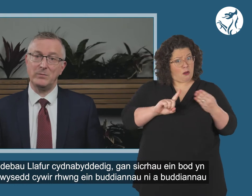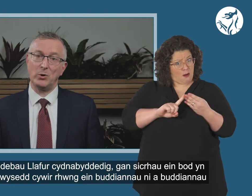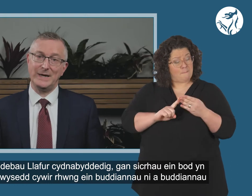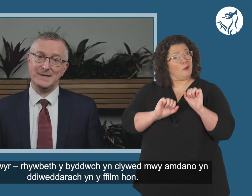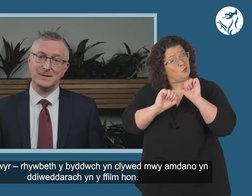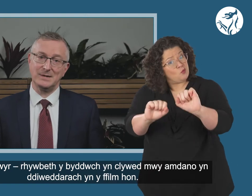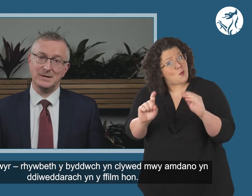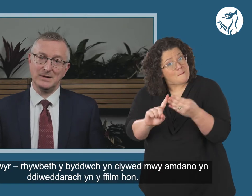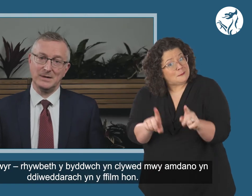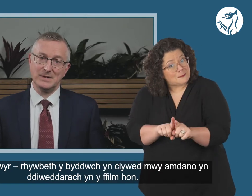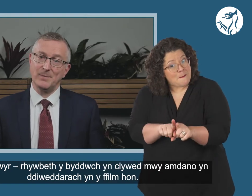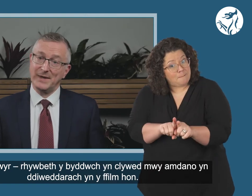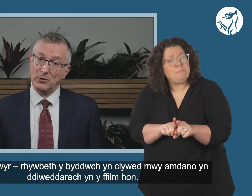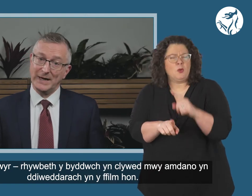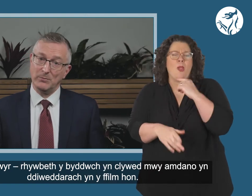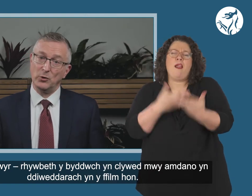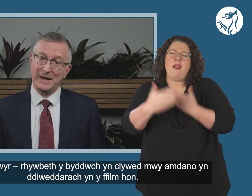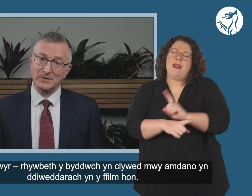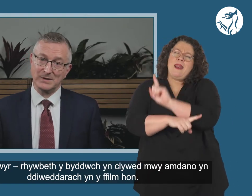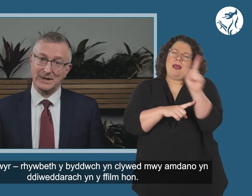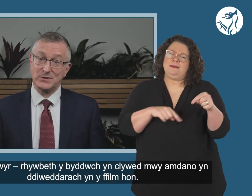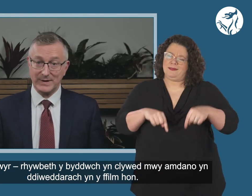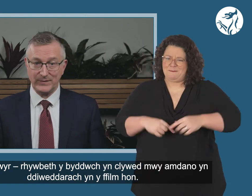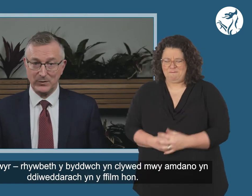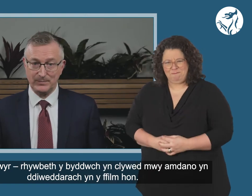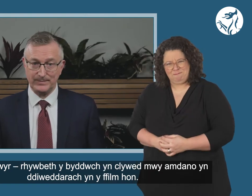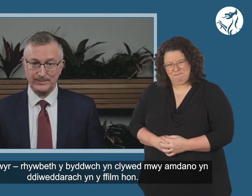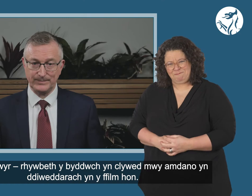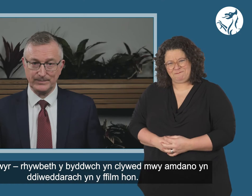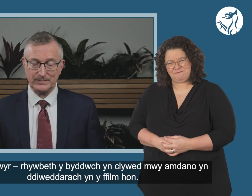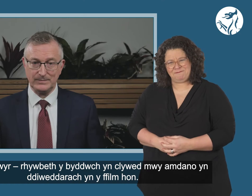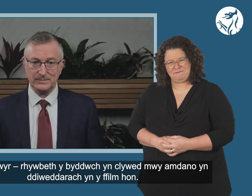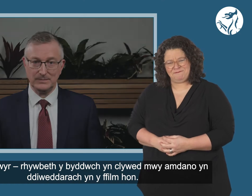those of our employees. Something you'll hear more about later in this film.